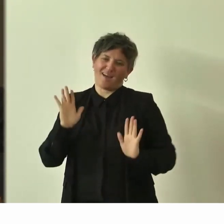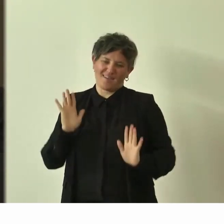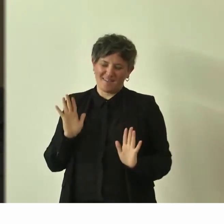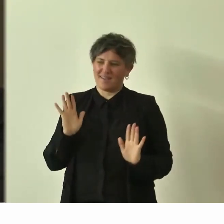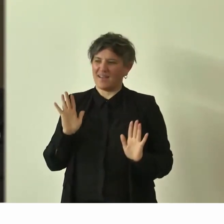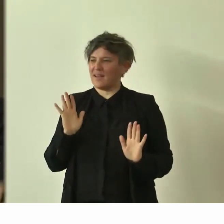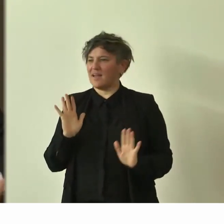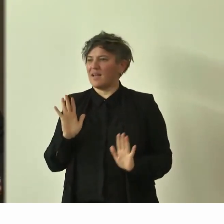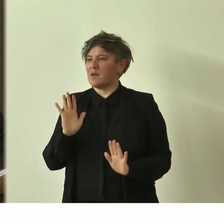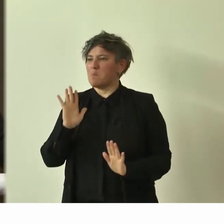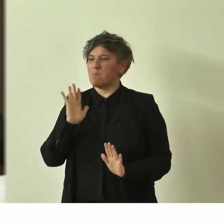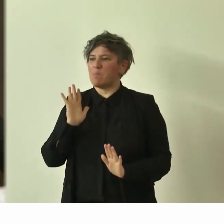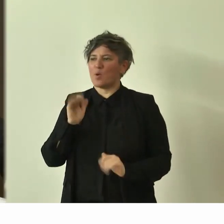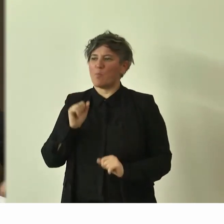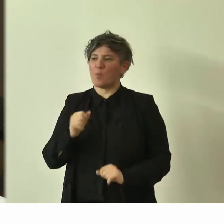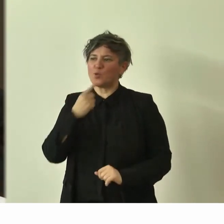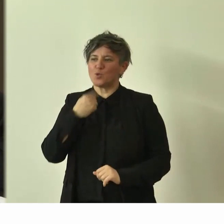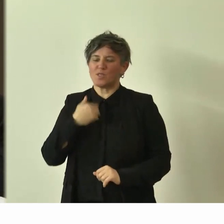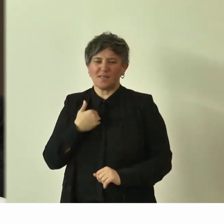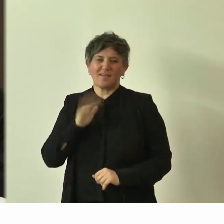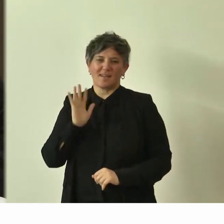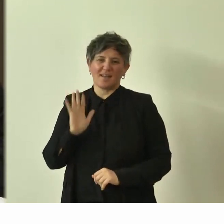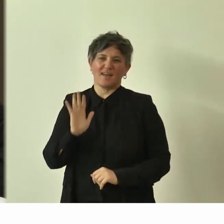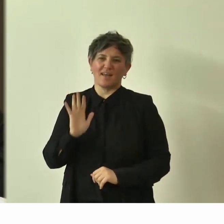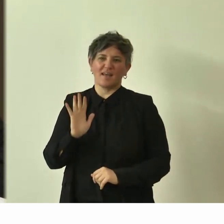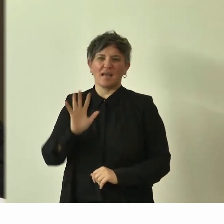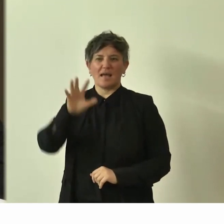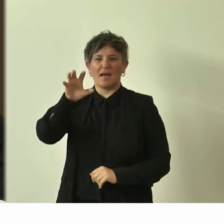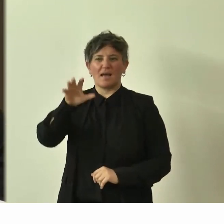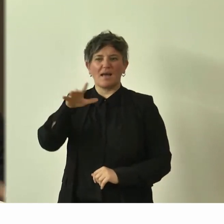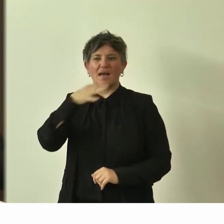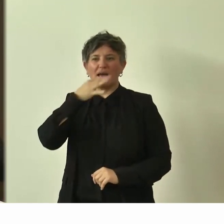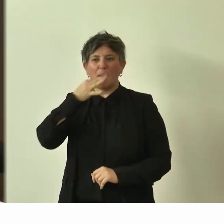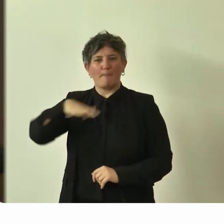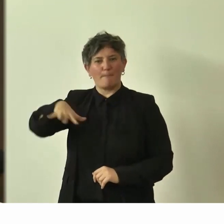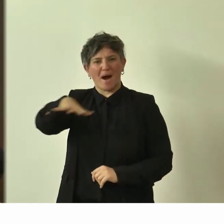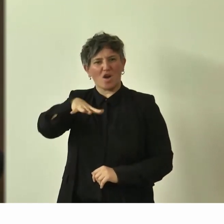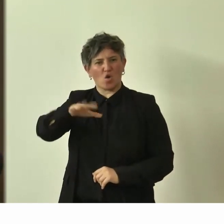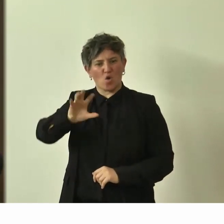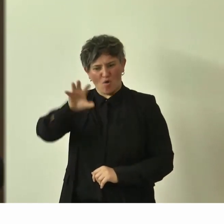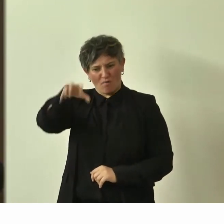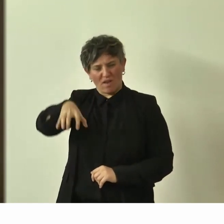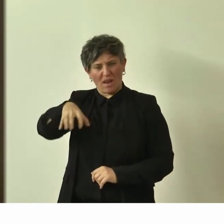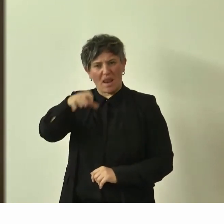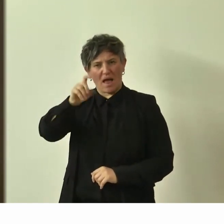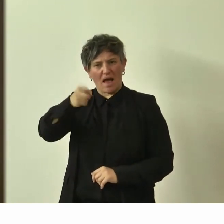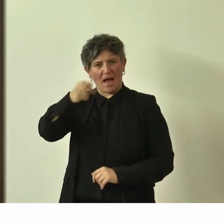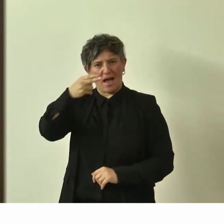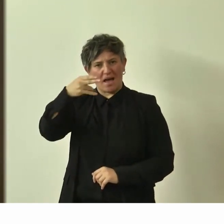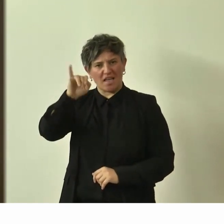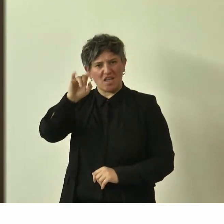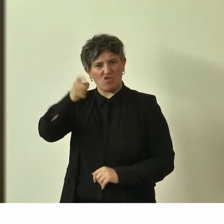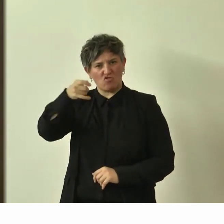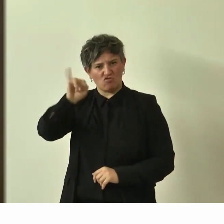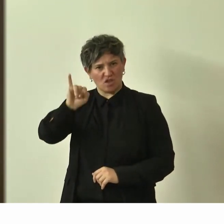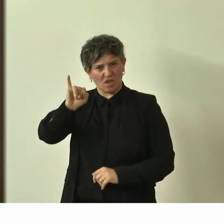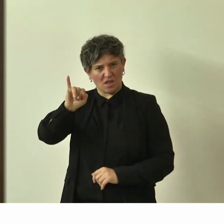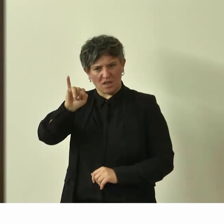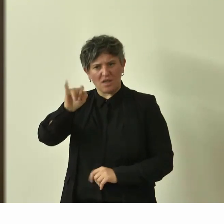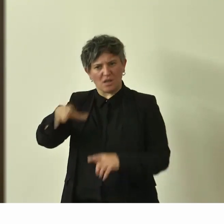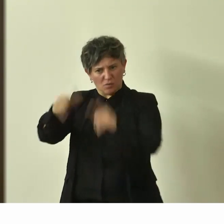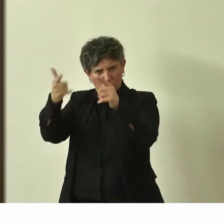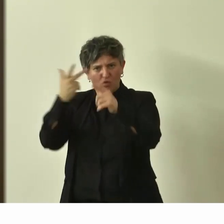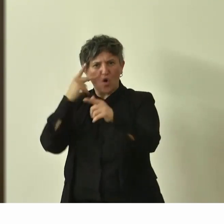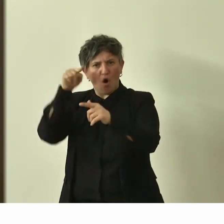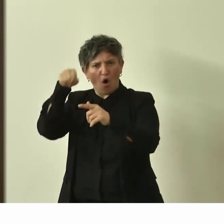però che prima di tutto il Parco Villa Ghigi ha uno degli alberi monumentali del libro, il cedro davanti